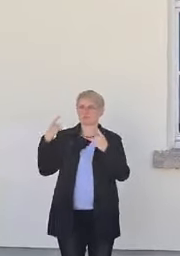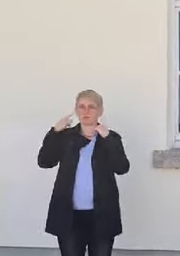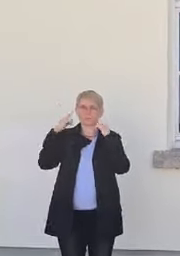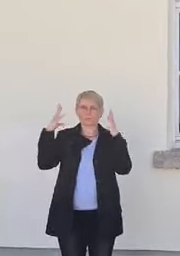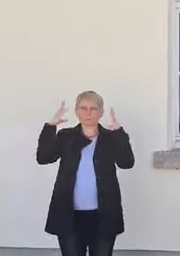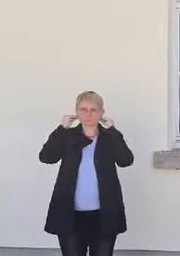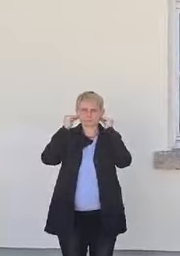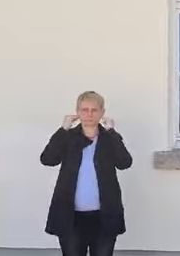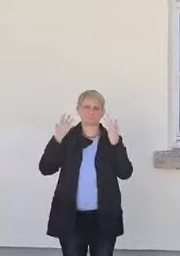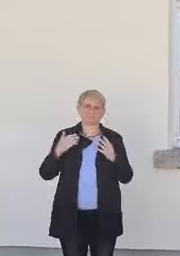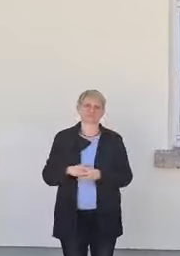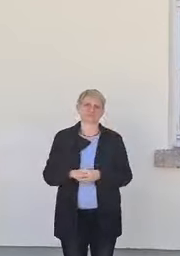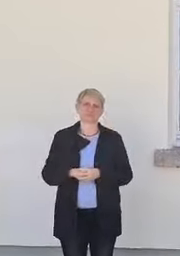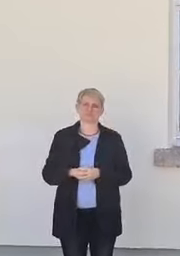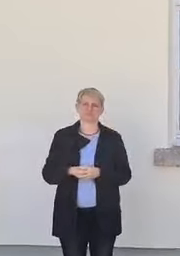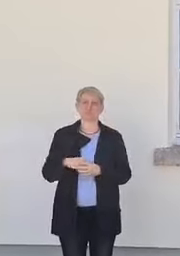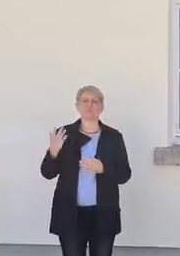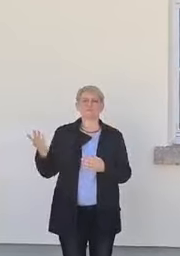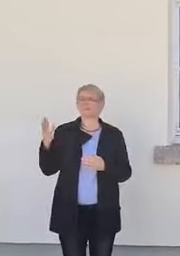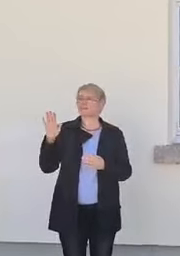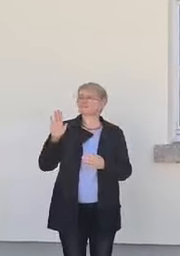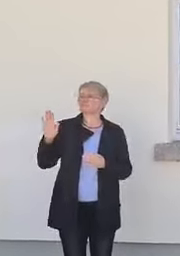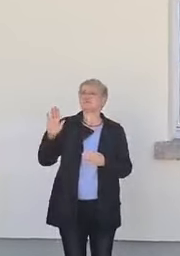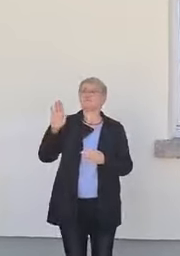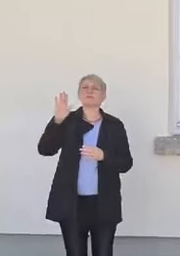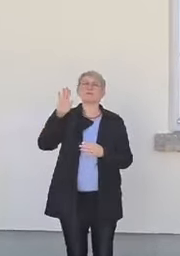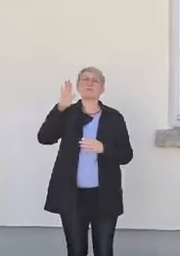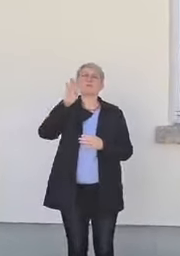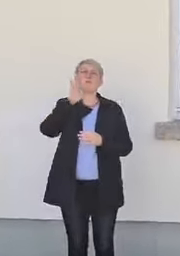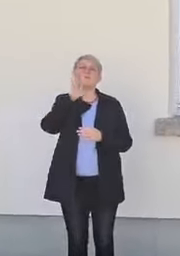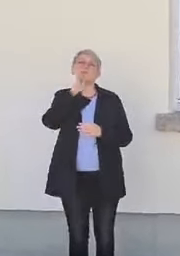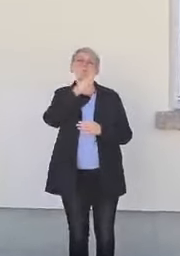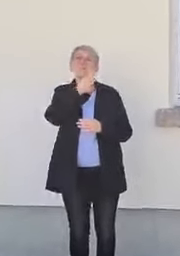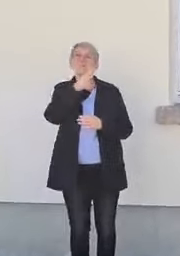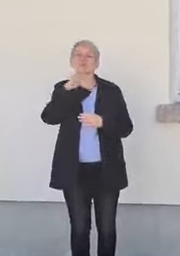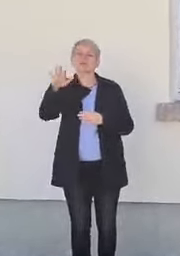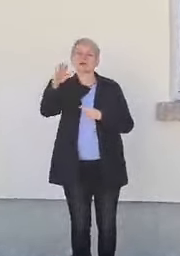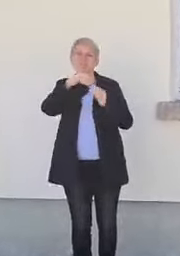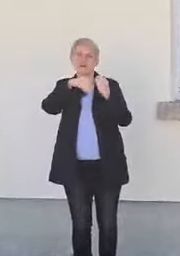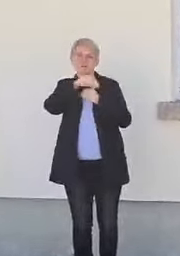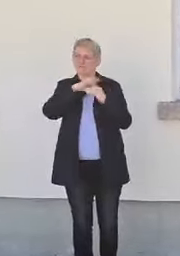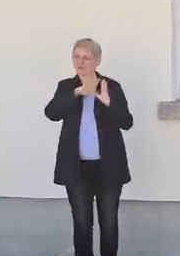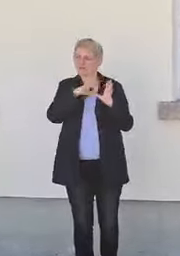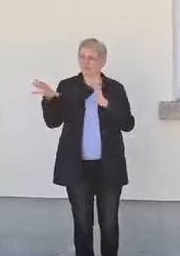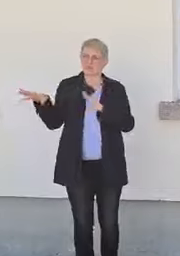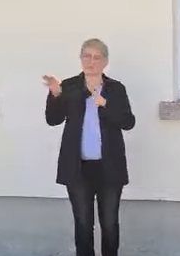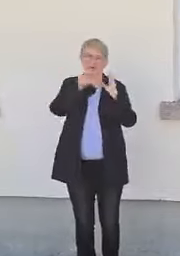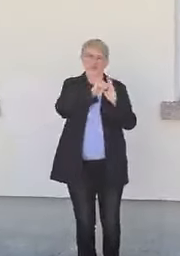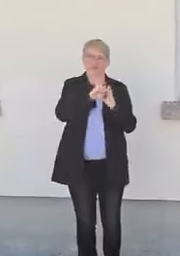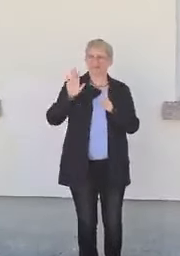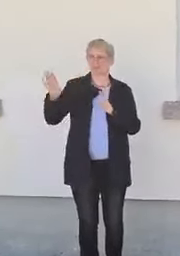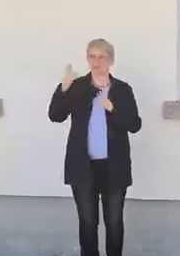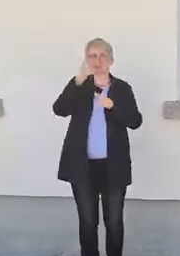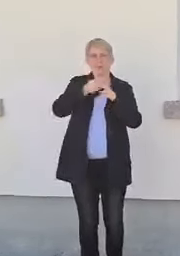Mütterlicherseits kümmerte sich die Familie, sein Onkel nahm sich seiner an und er durfte ab dem Alter von fünf Jahren die